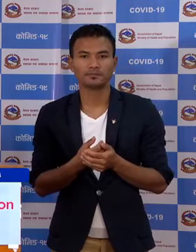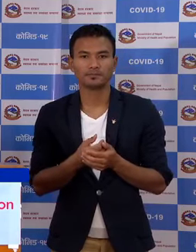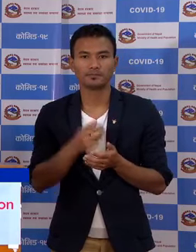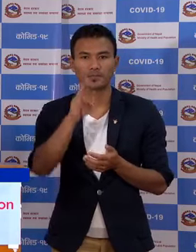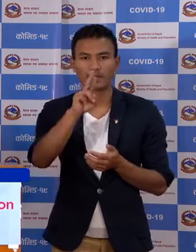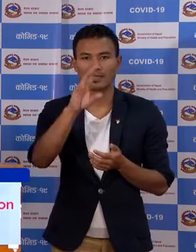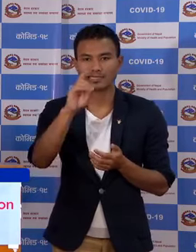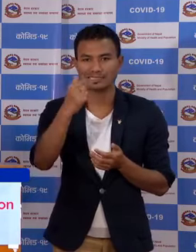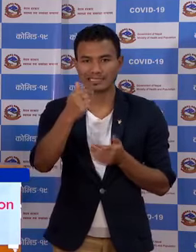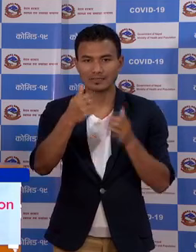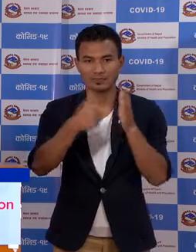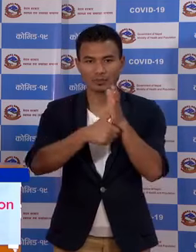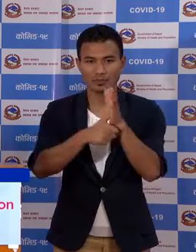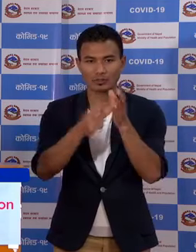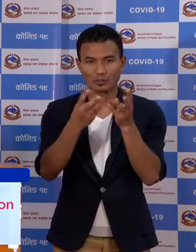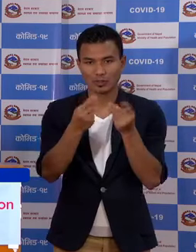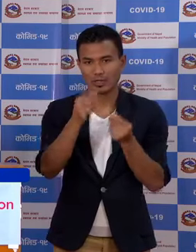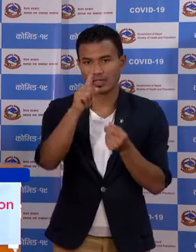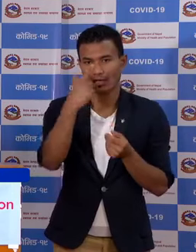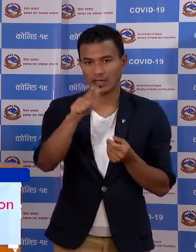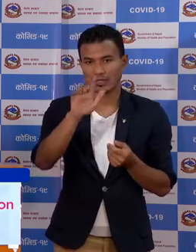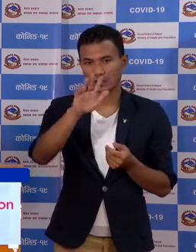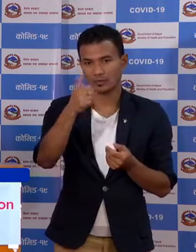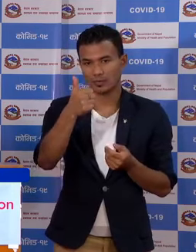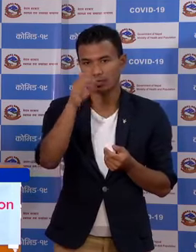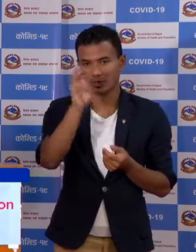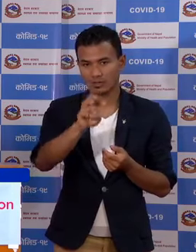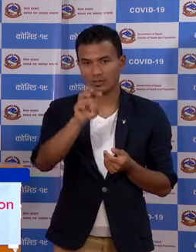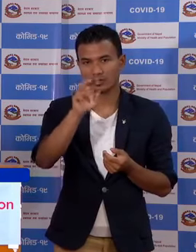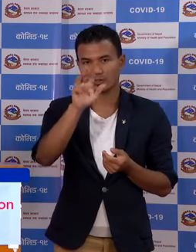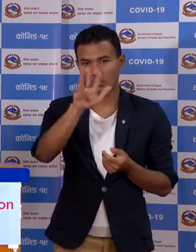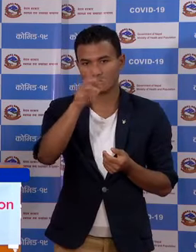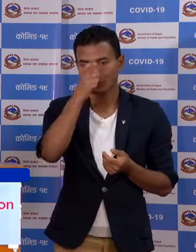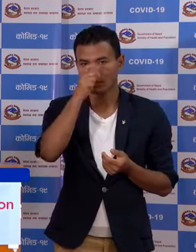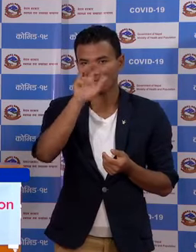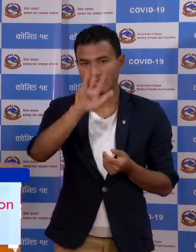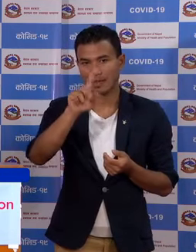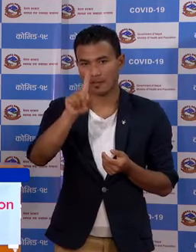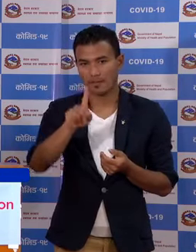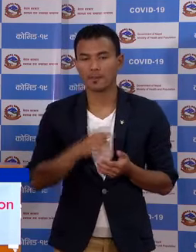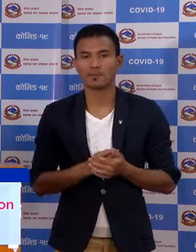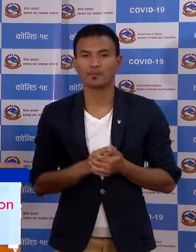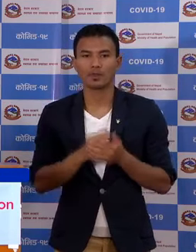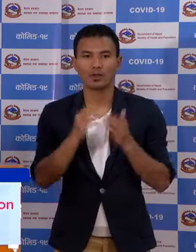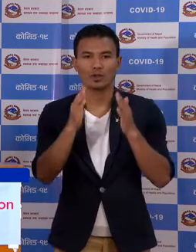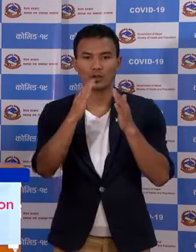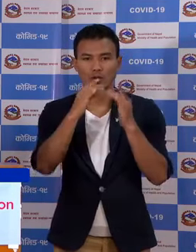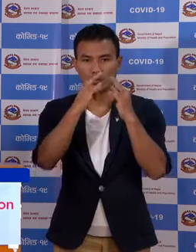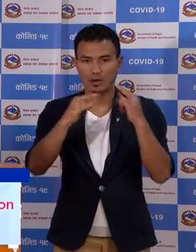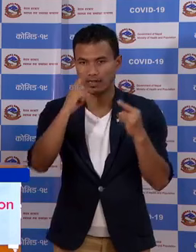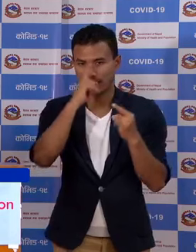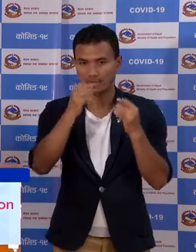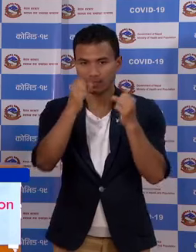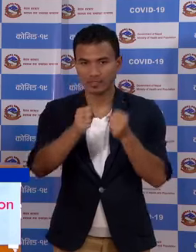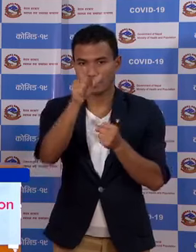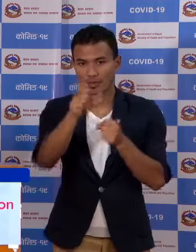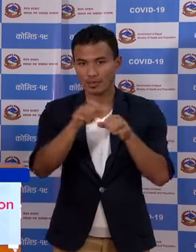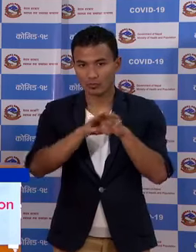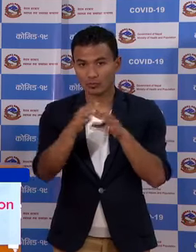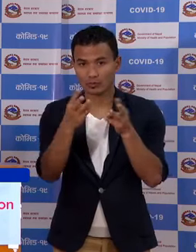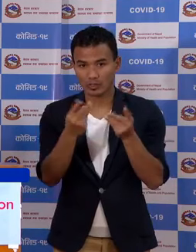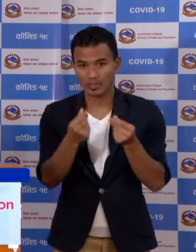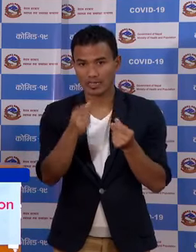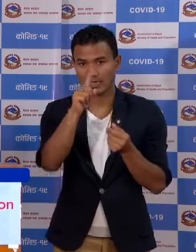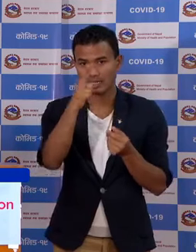आईडीटी परीच्छांड संख्या एक लाख चपन अजार नौशे एकान नब्बे क्वारेंटेन में वहका बेगतियर को जम्मा